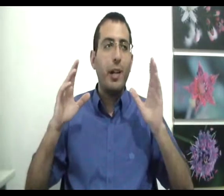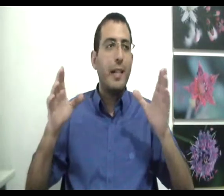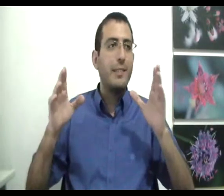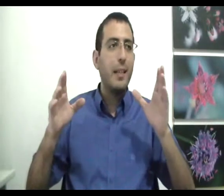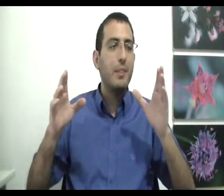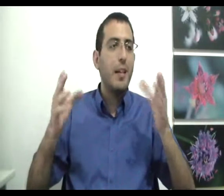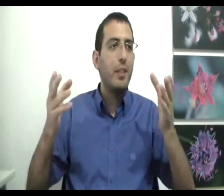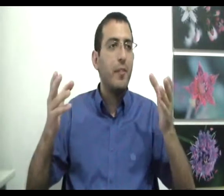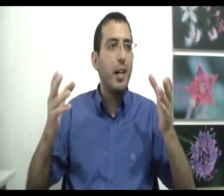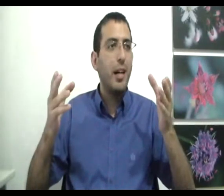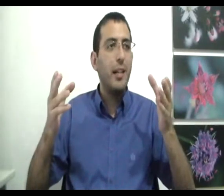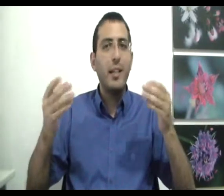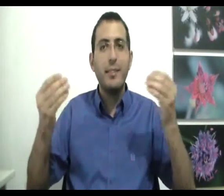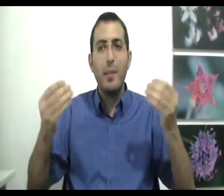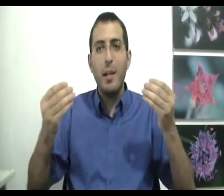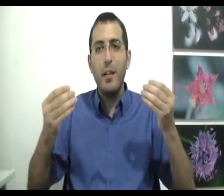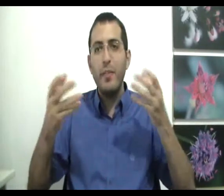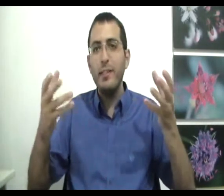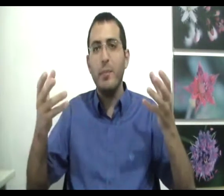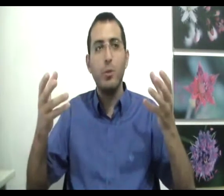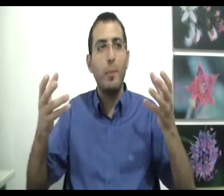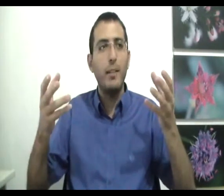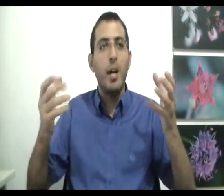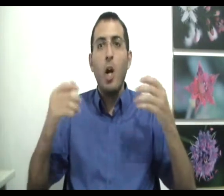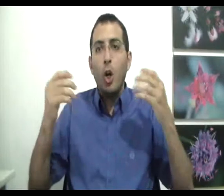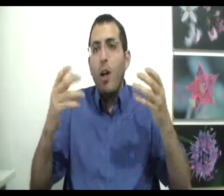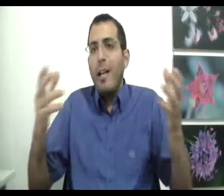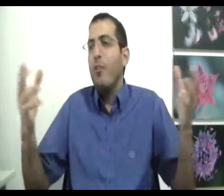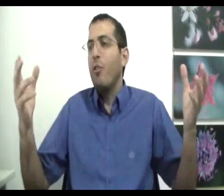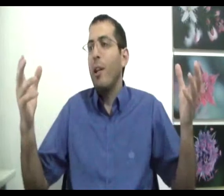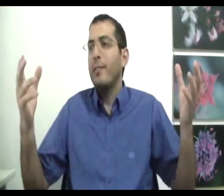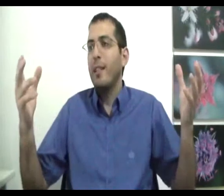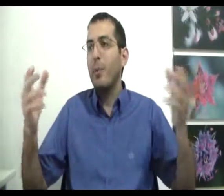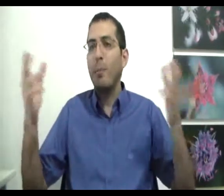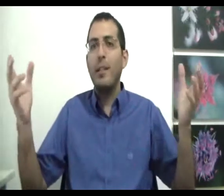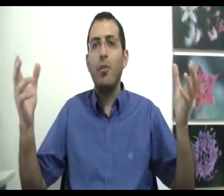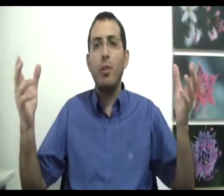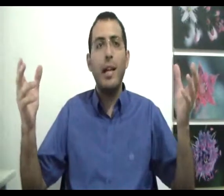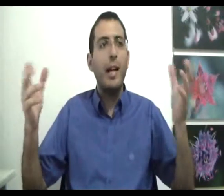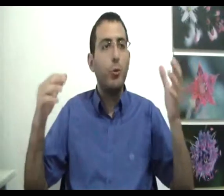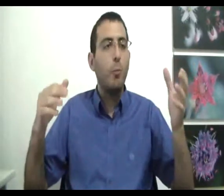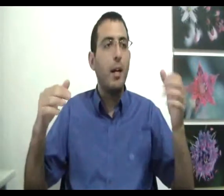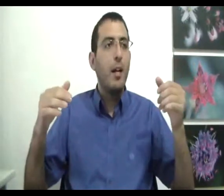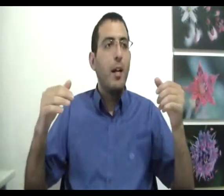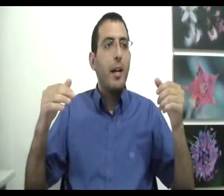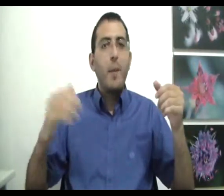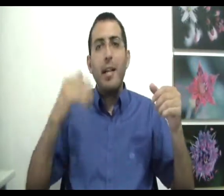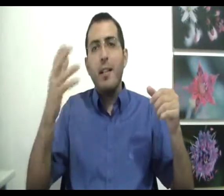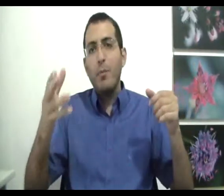הנכסים זה לאו דווקא הנכסים הפיזיים זאת אומרת כל אחד שיש לו נכסים אוטומטית יש לו דאגה לדוגמה, אם הילדים